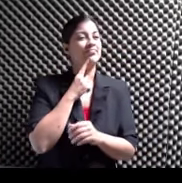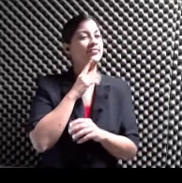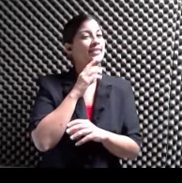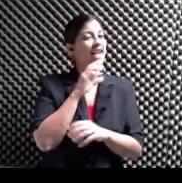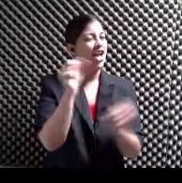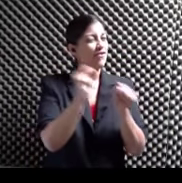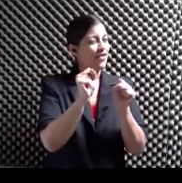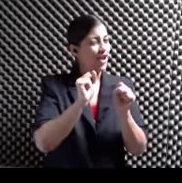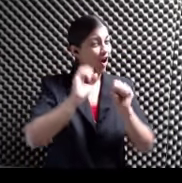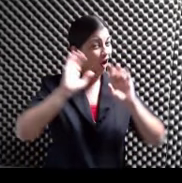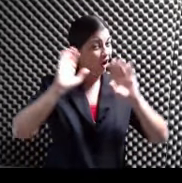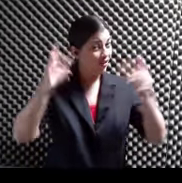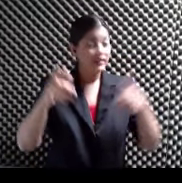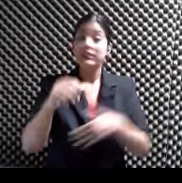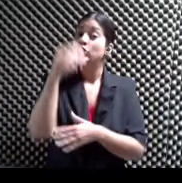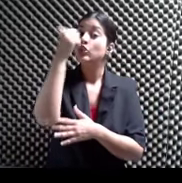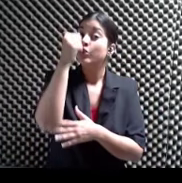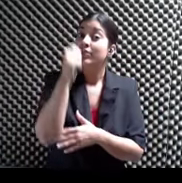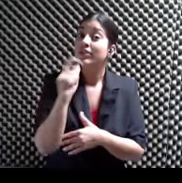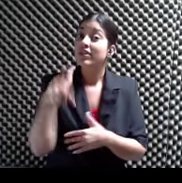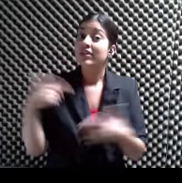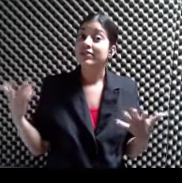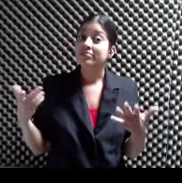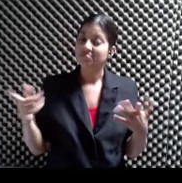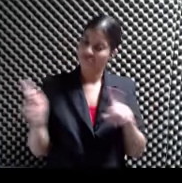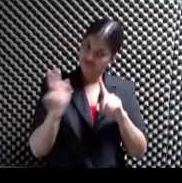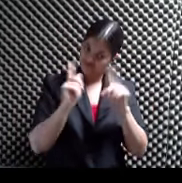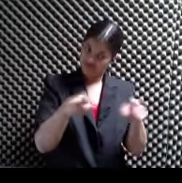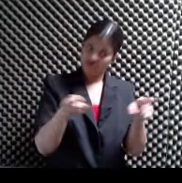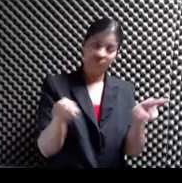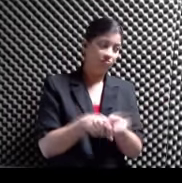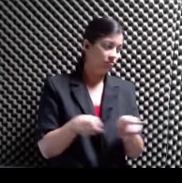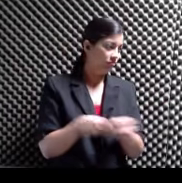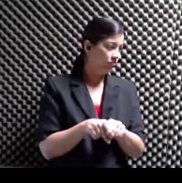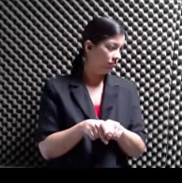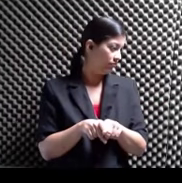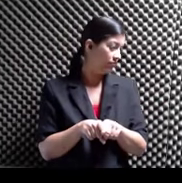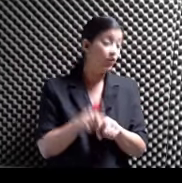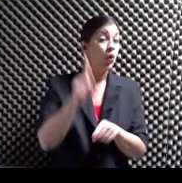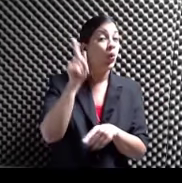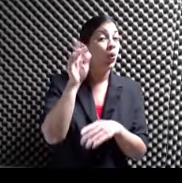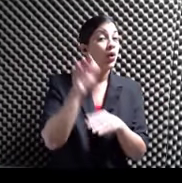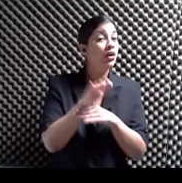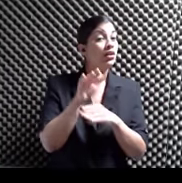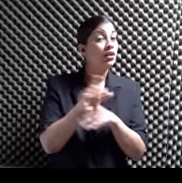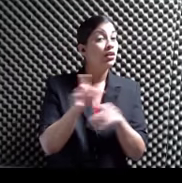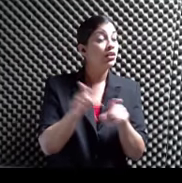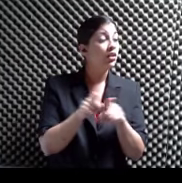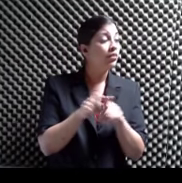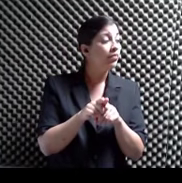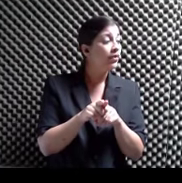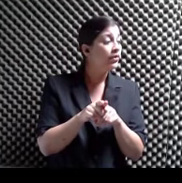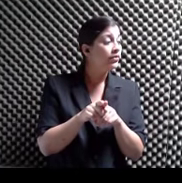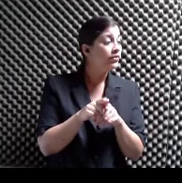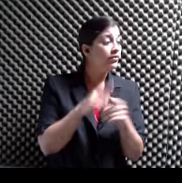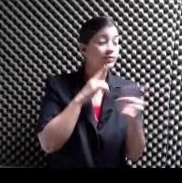Y luego el domingo ¿Verdad? Uno se da La vueltita Exacto Que ya es de la una de la tarde Se va a ver La final de trovadores